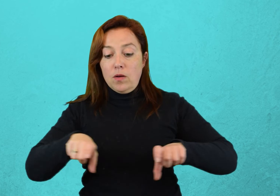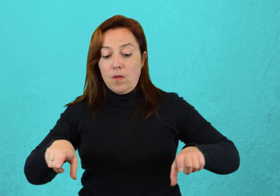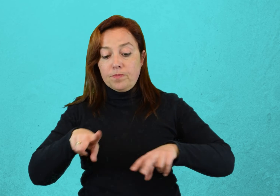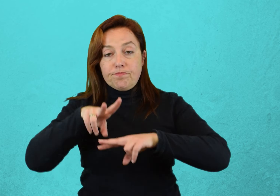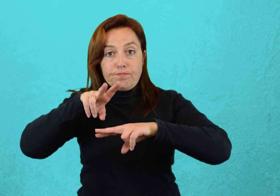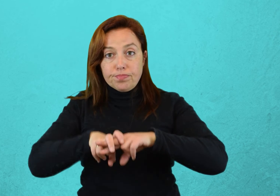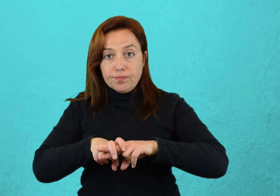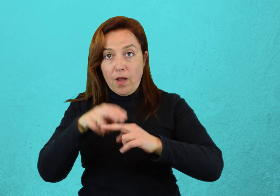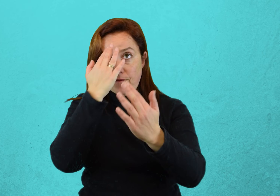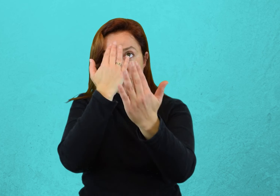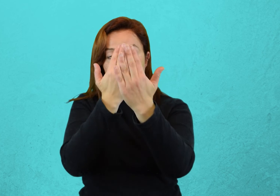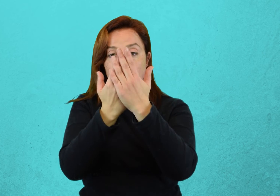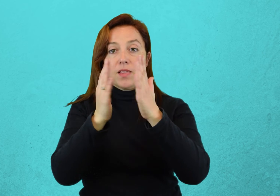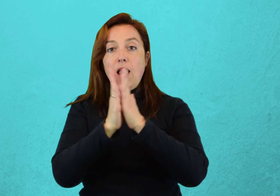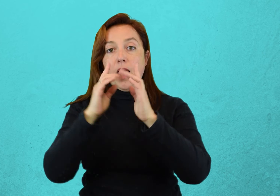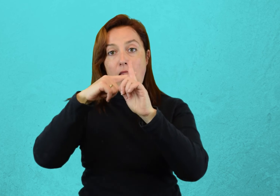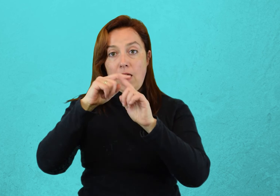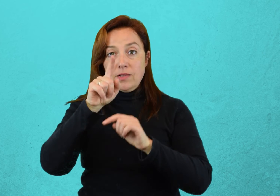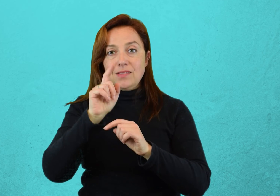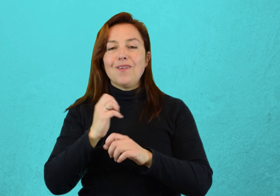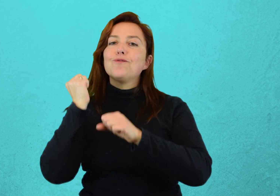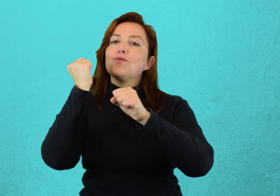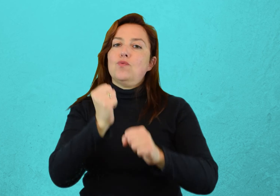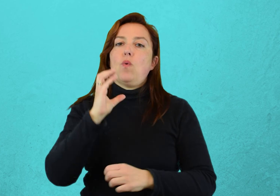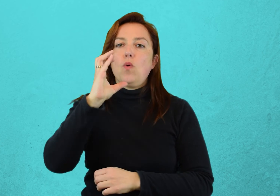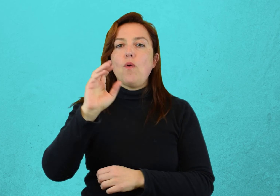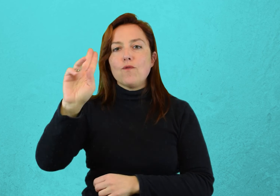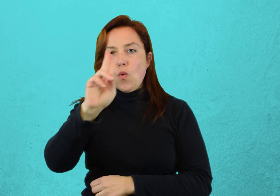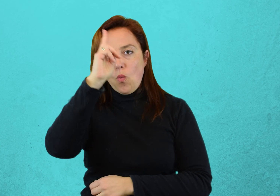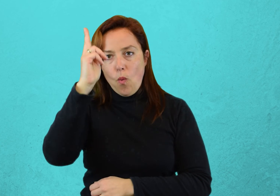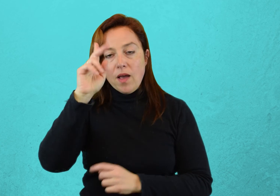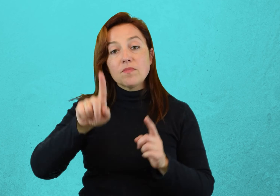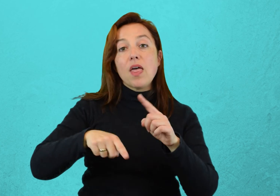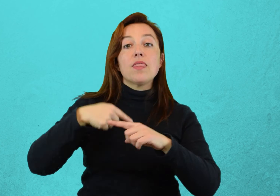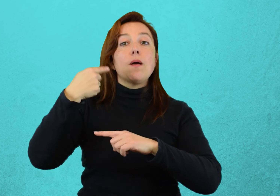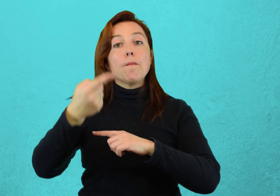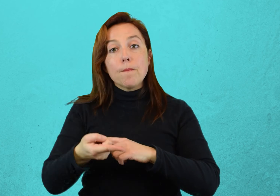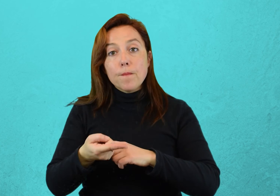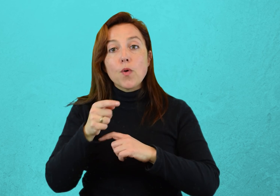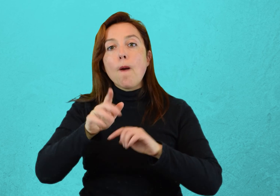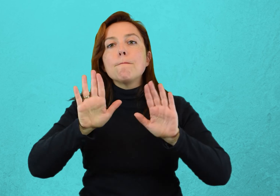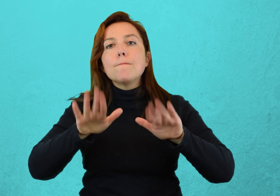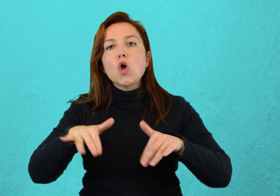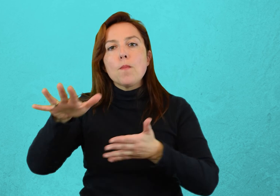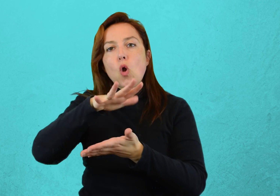frente a la iglesia matriz, se fundó el Club Uruguay, que luego pasaría a tener su propia sede.